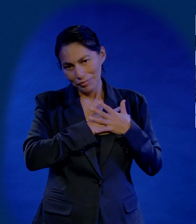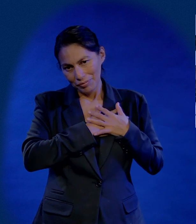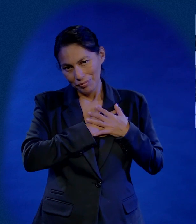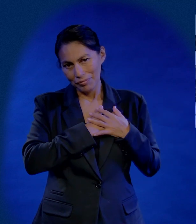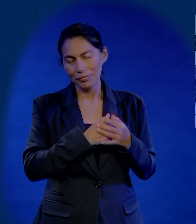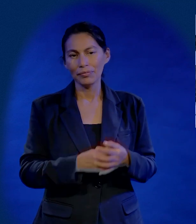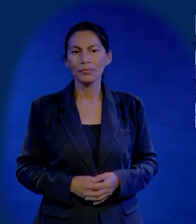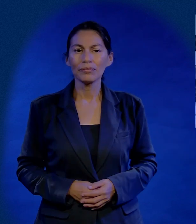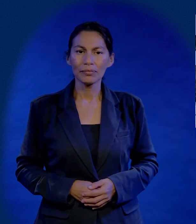siempre.